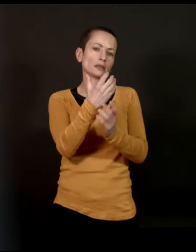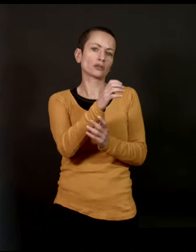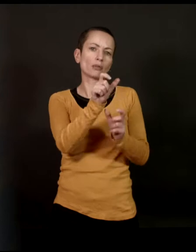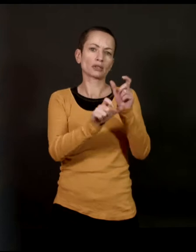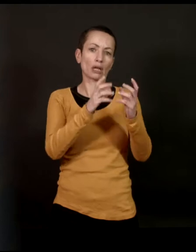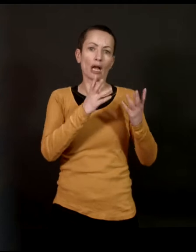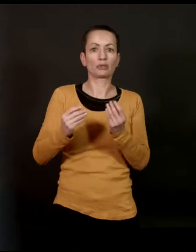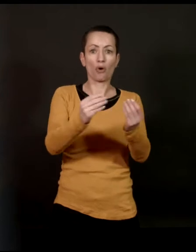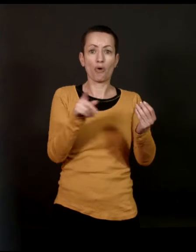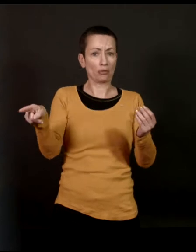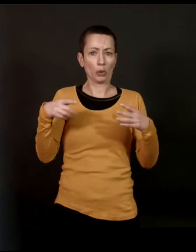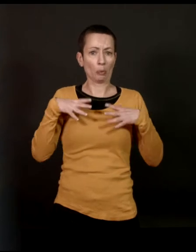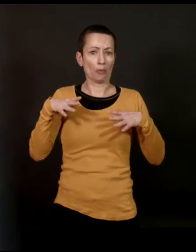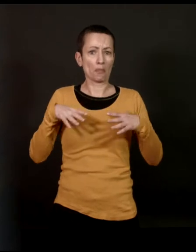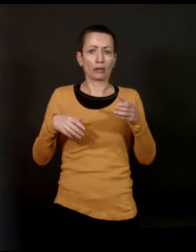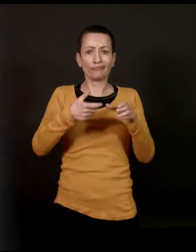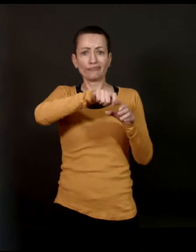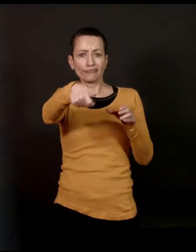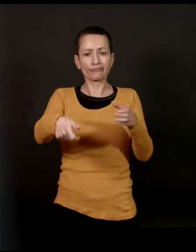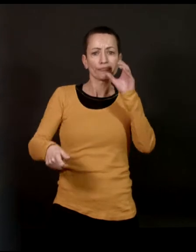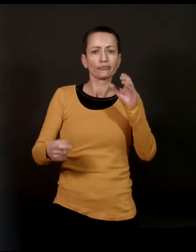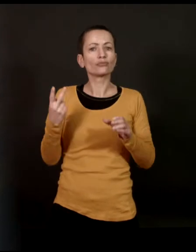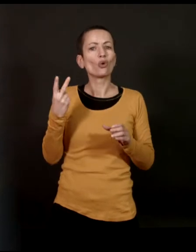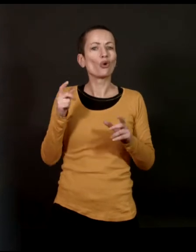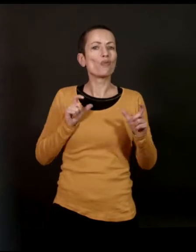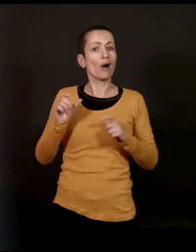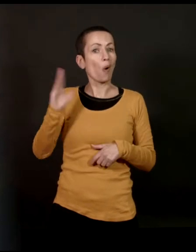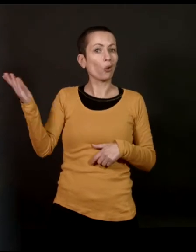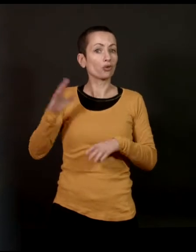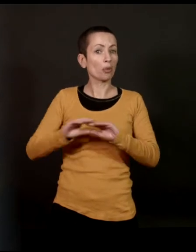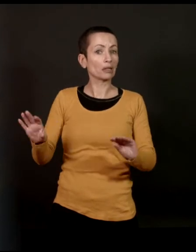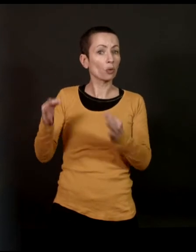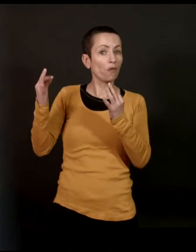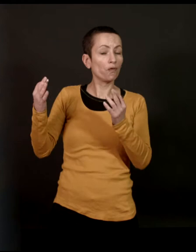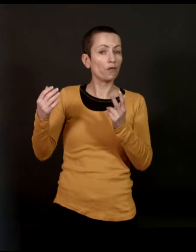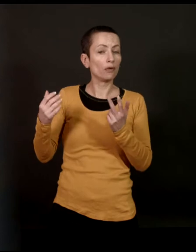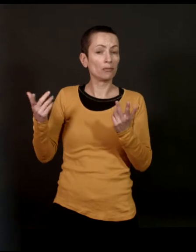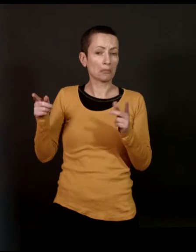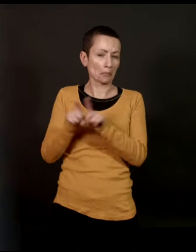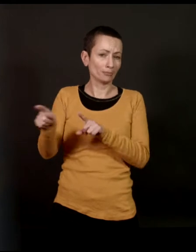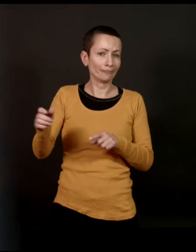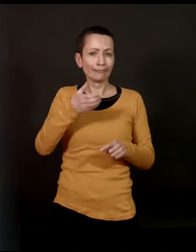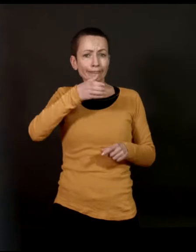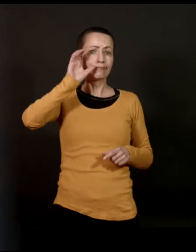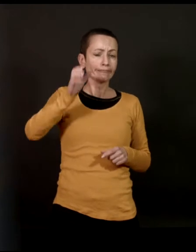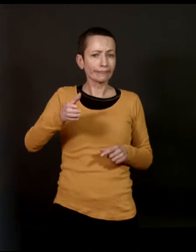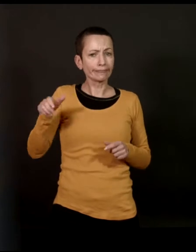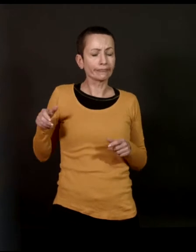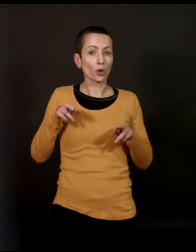3500 habitants. Il se balade, canette dans la main, avec deux autres copains qu'il a trouvé sur place et qui ont eux aussi la canette dans la main.